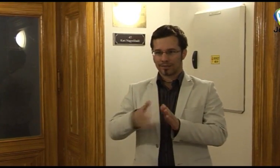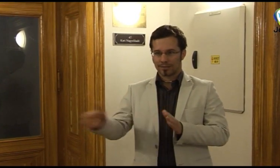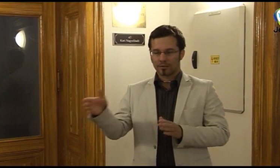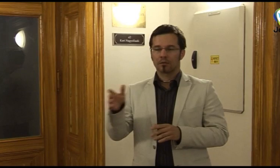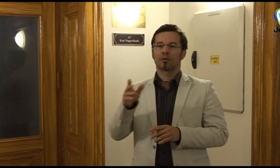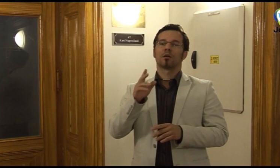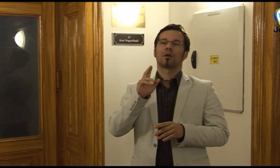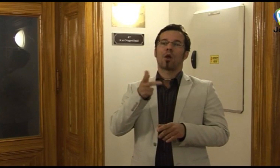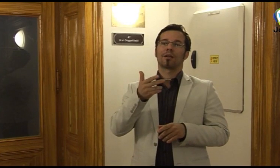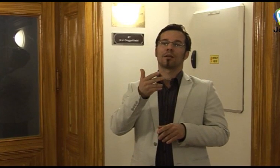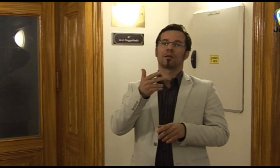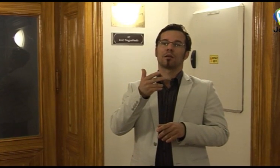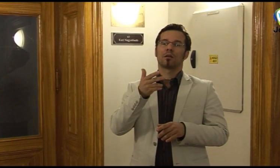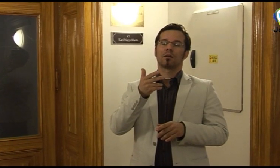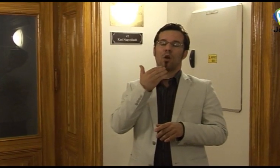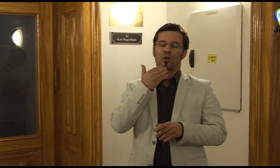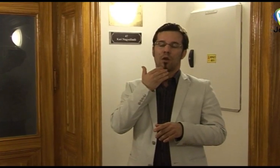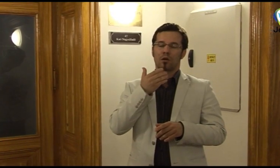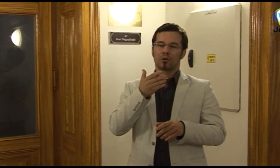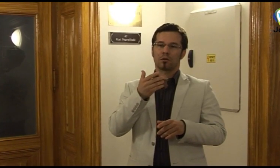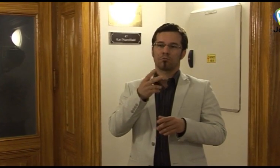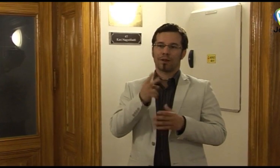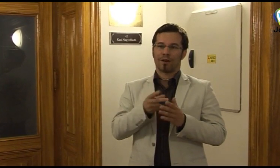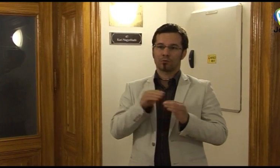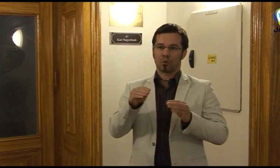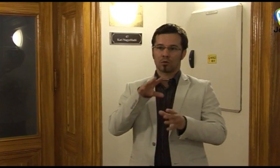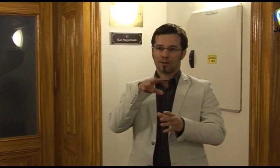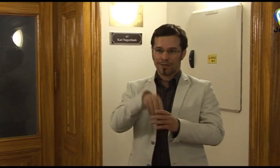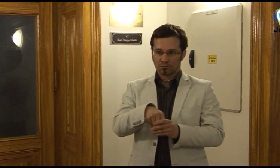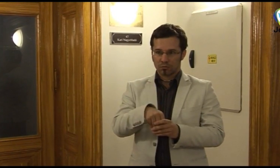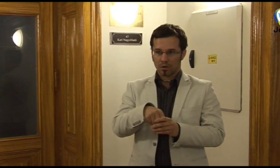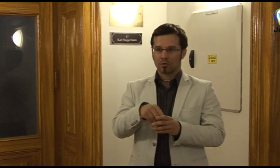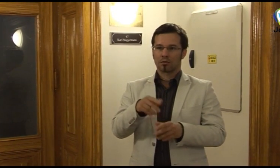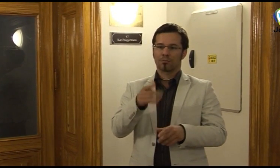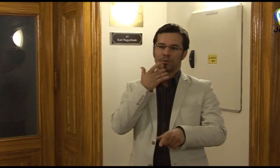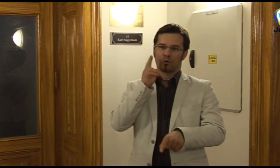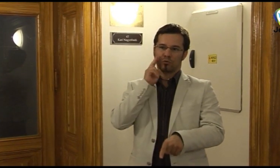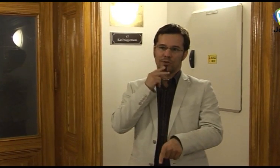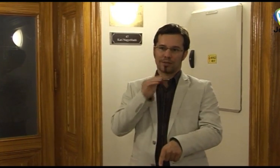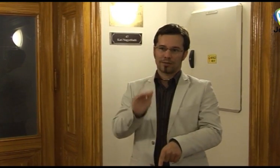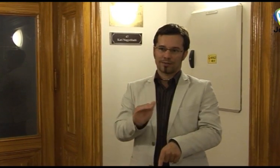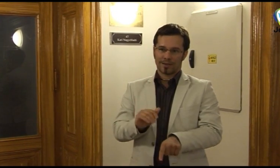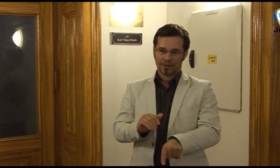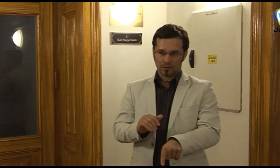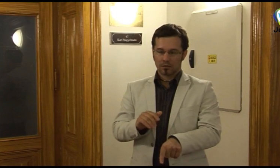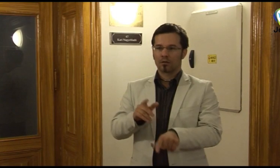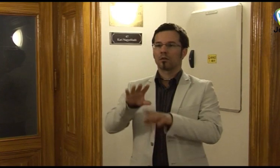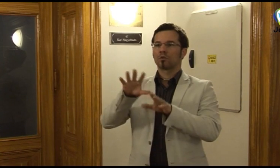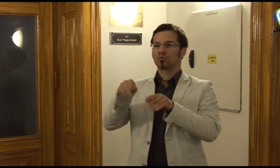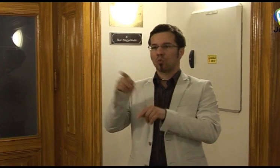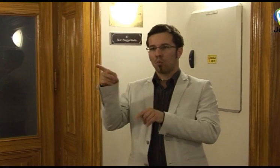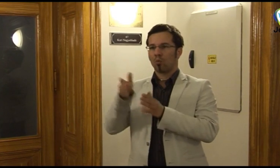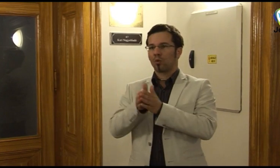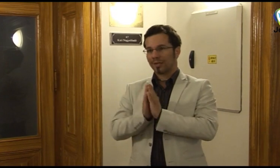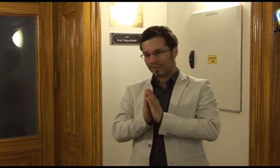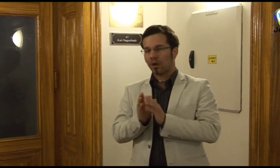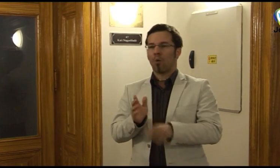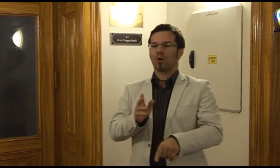Jörnőmányától fogják bevezetni Magyarországon, aki akar bilingvális oktatásból részesülni,